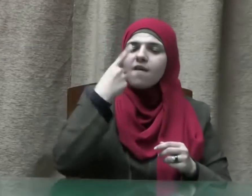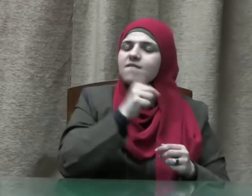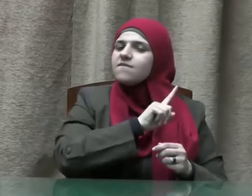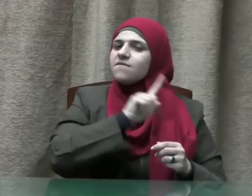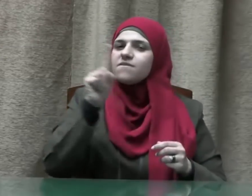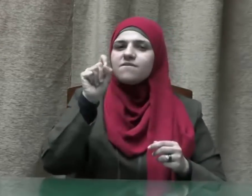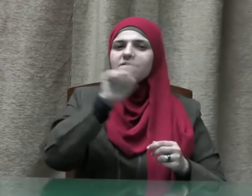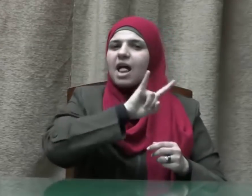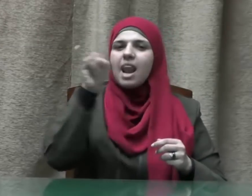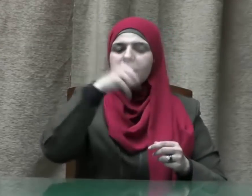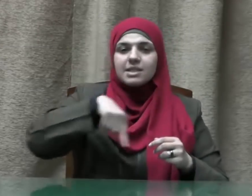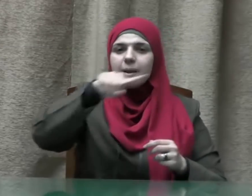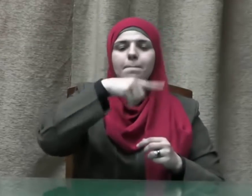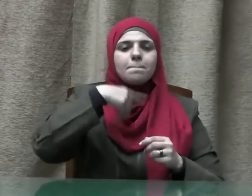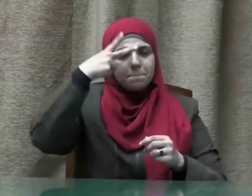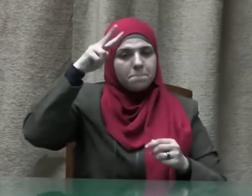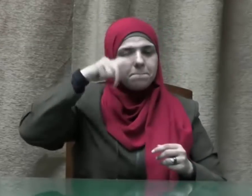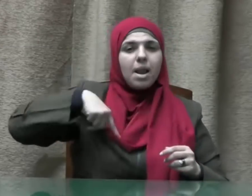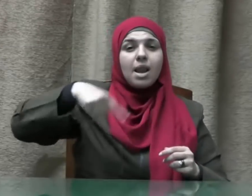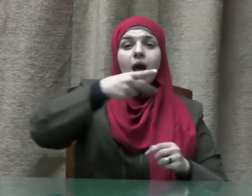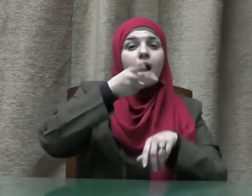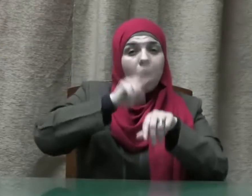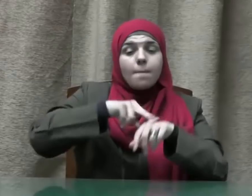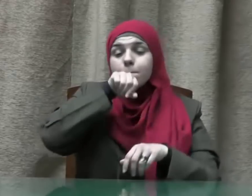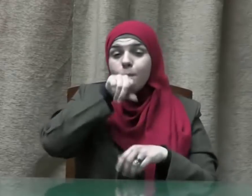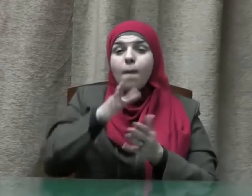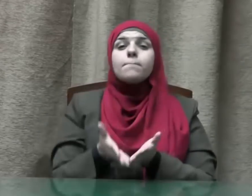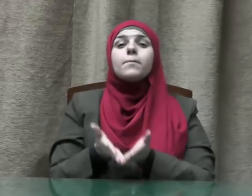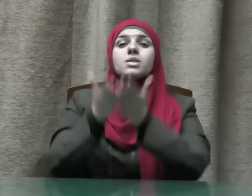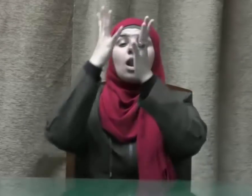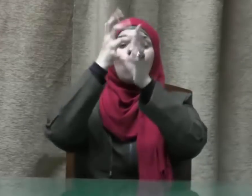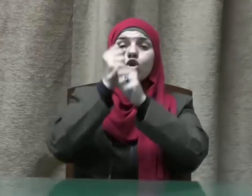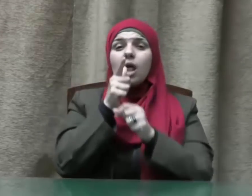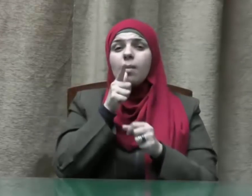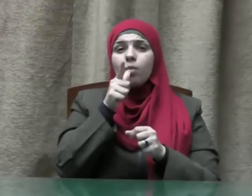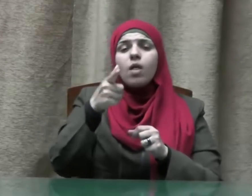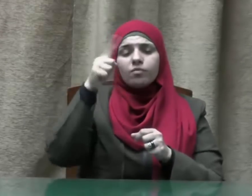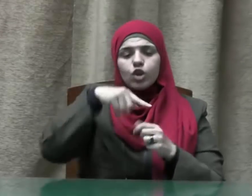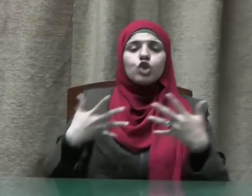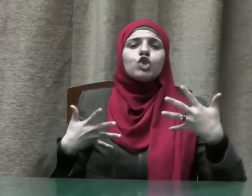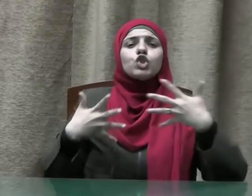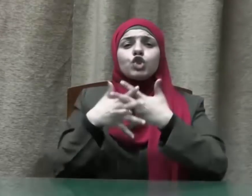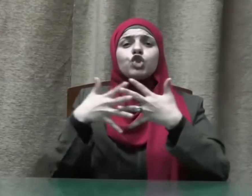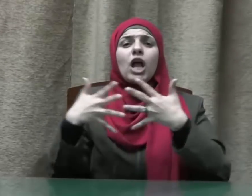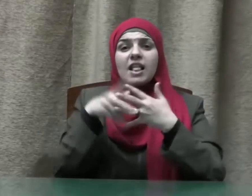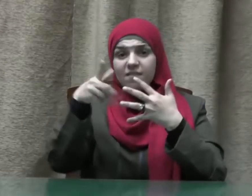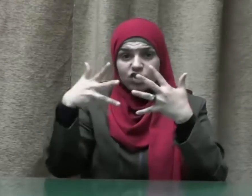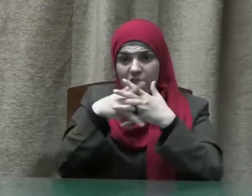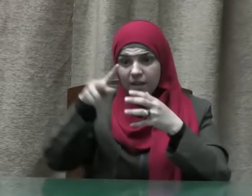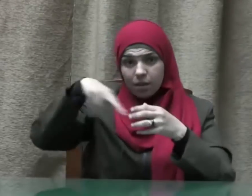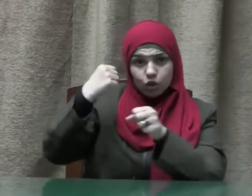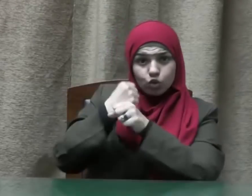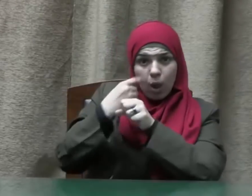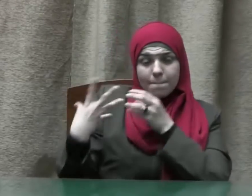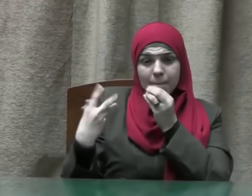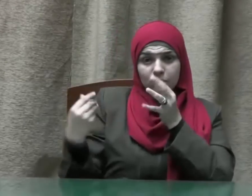كما وجه صلى الله عليه وسلم الشركاء إلى أن تكون الأمانة